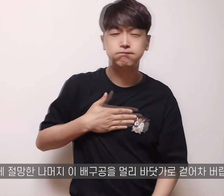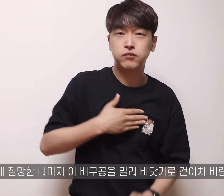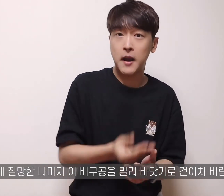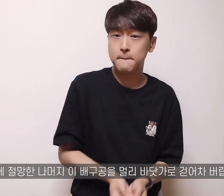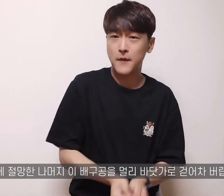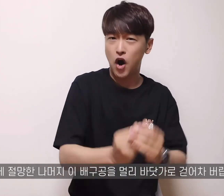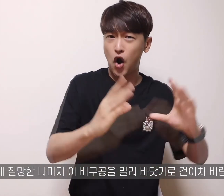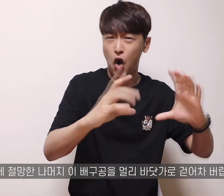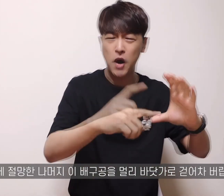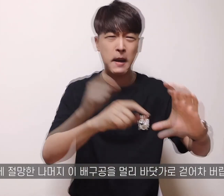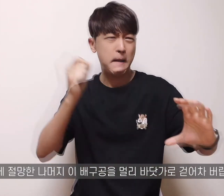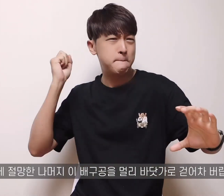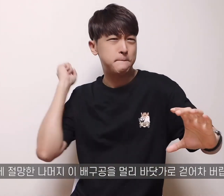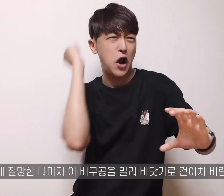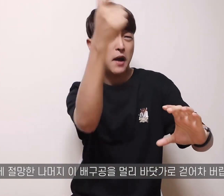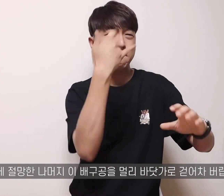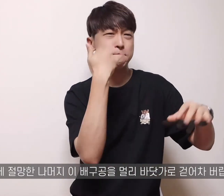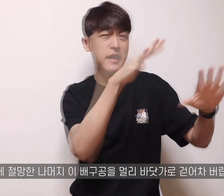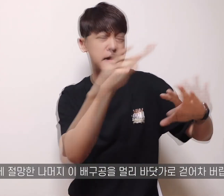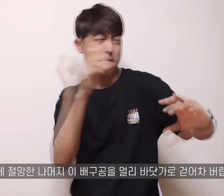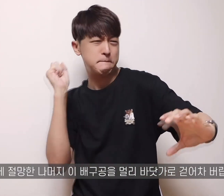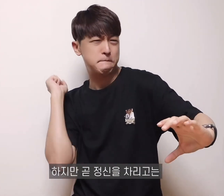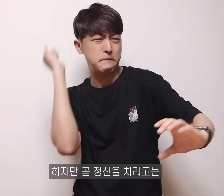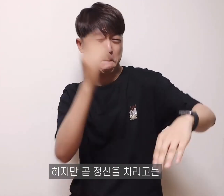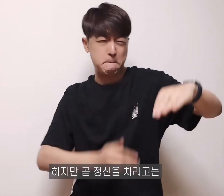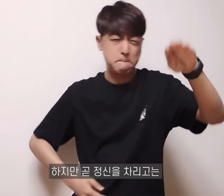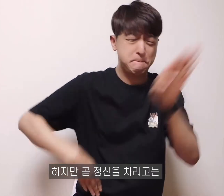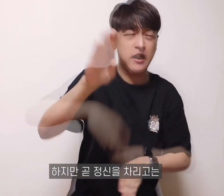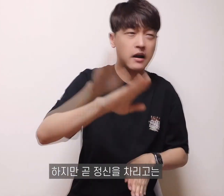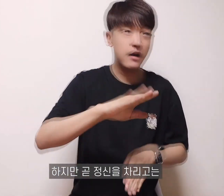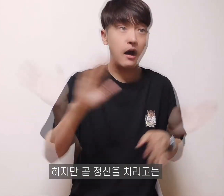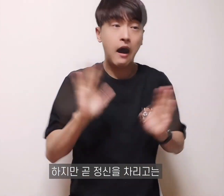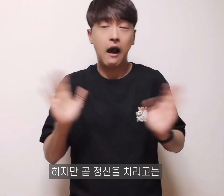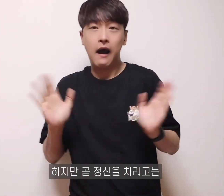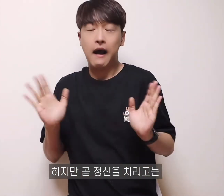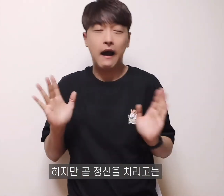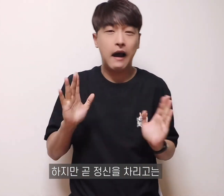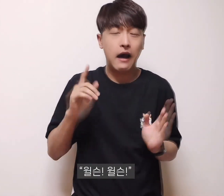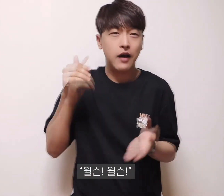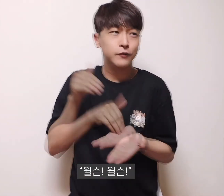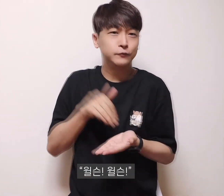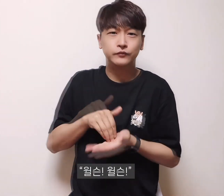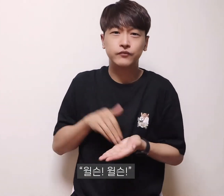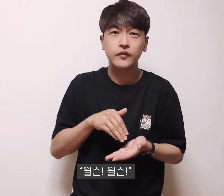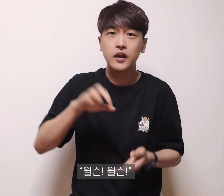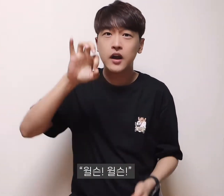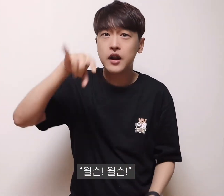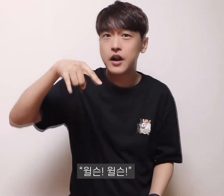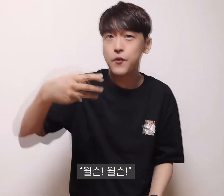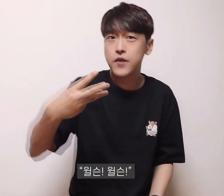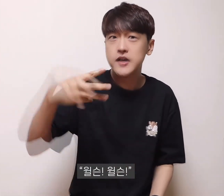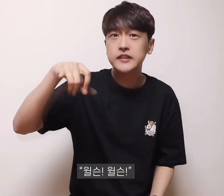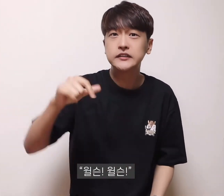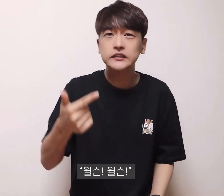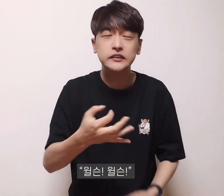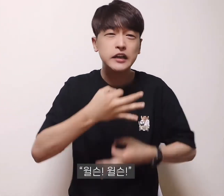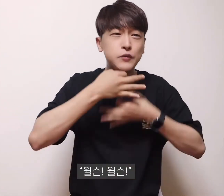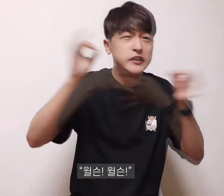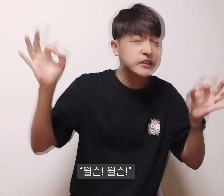걷어차버립니다 하지만 곧 정신을 차리고는 윌슨! 윌슨!